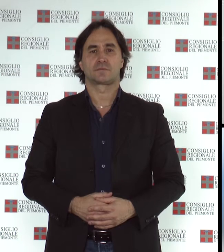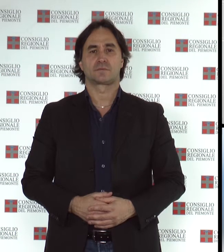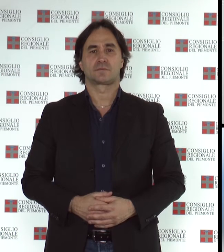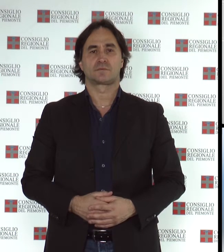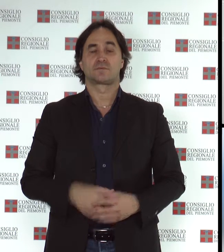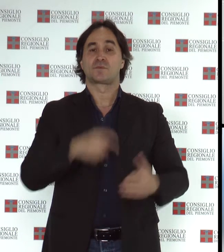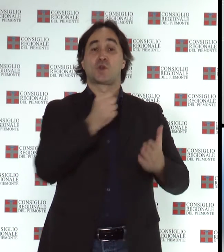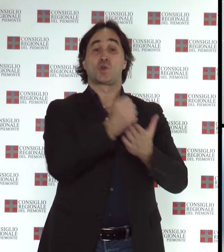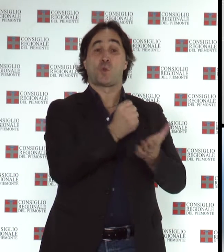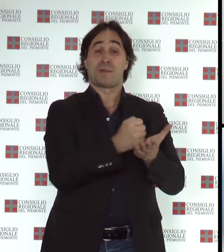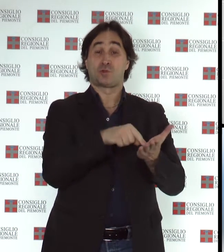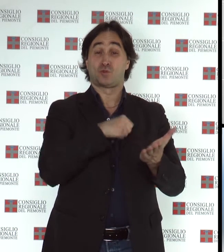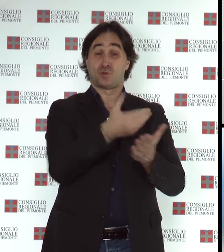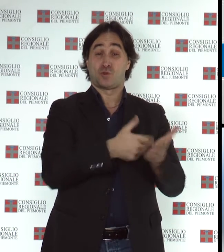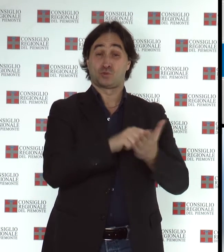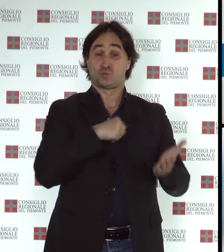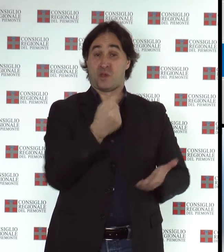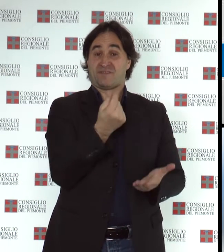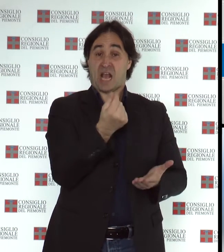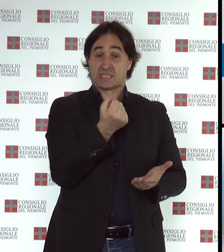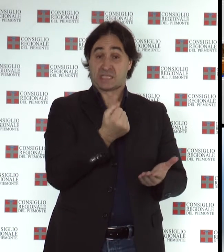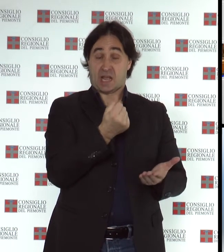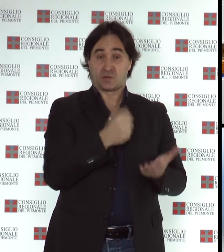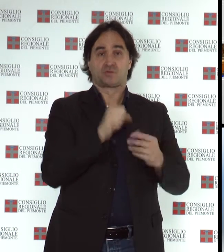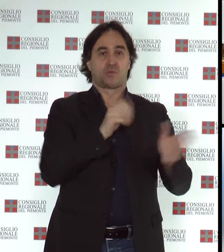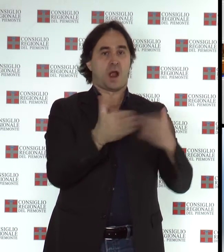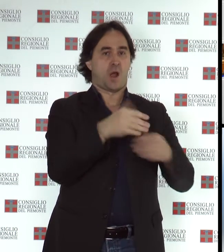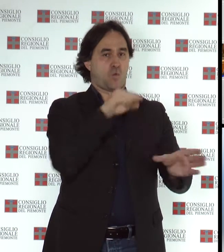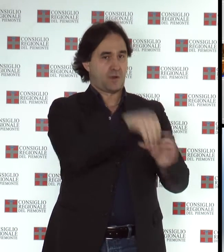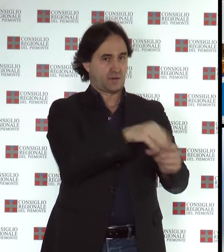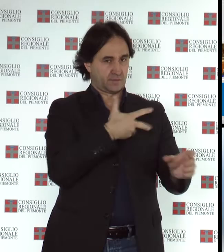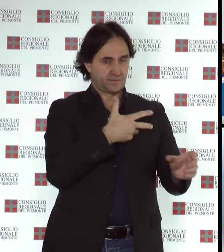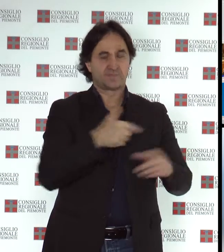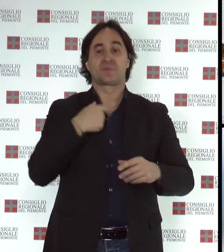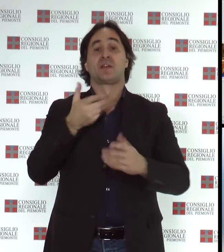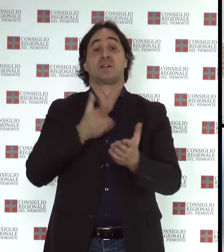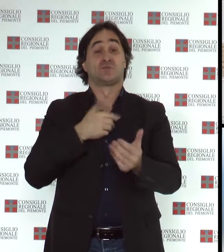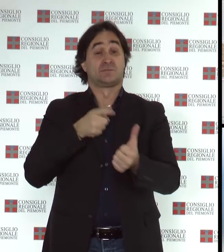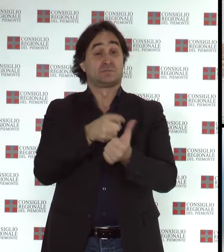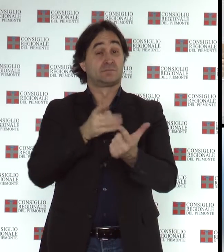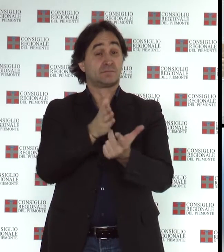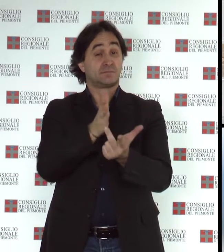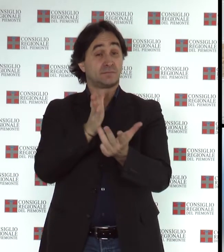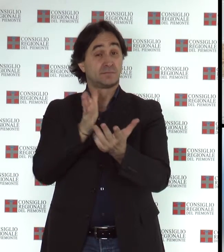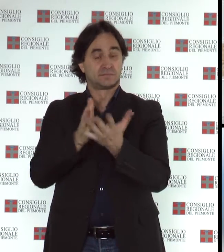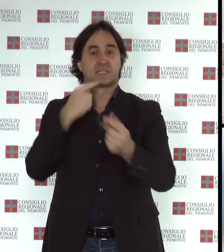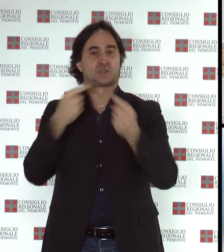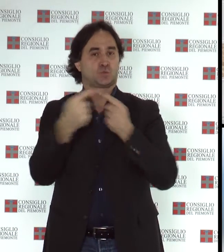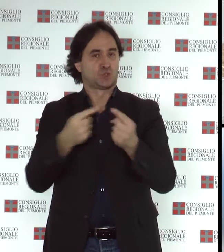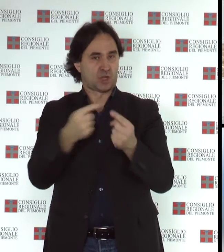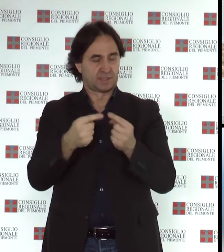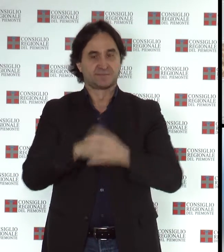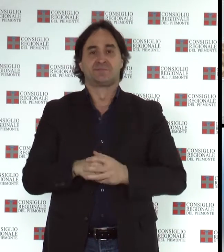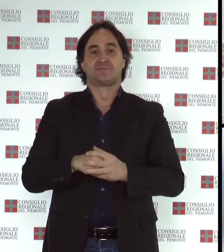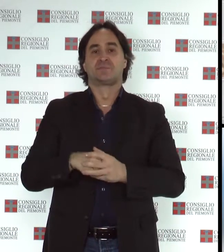documenti finanziari in aula atti di indirizzo discussi contro la violenza sulle